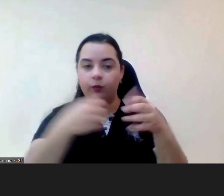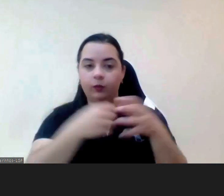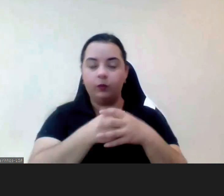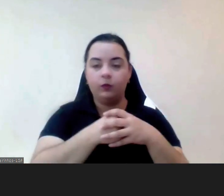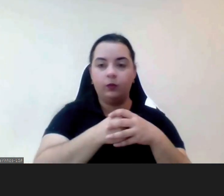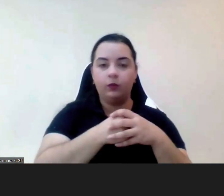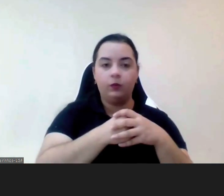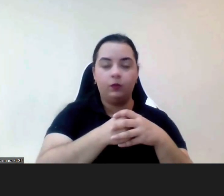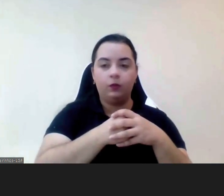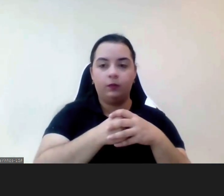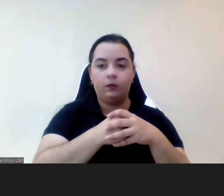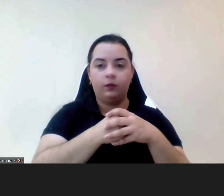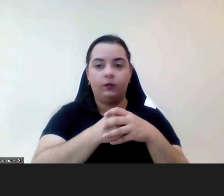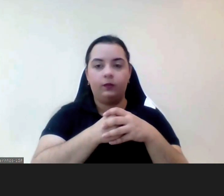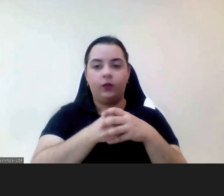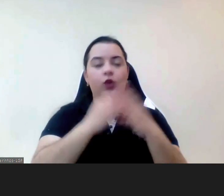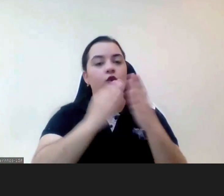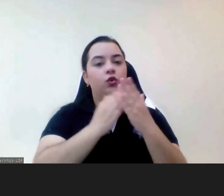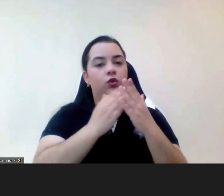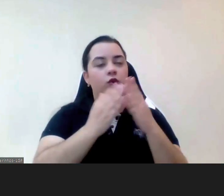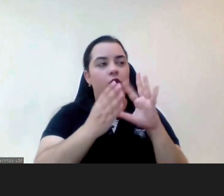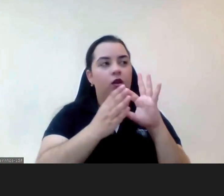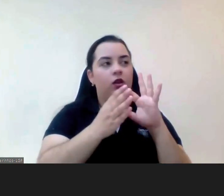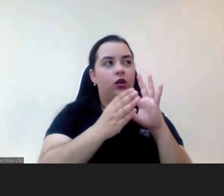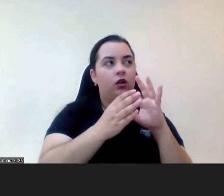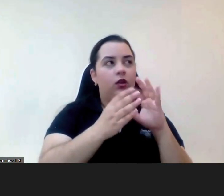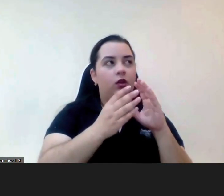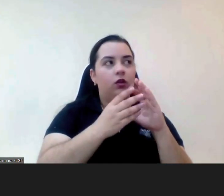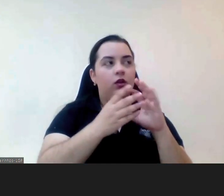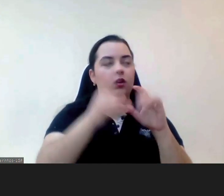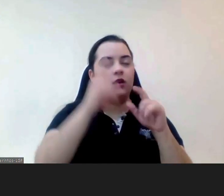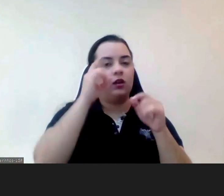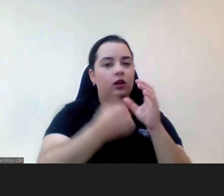um estudo do professor Henrique de Barros longitudinal